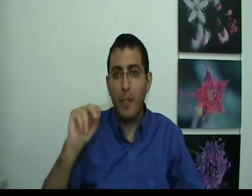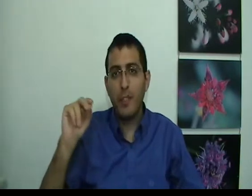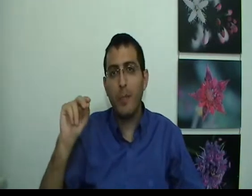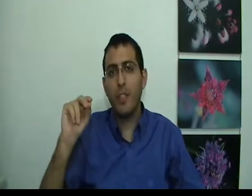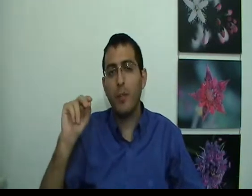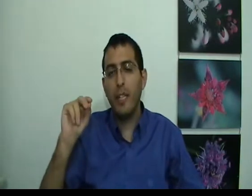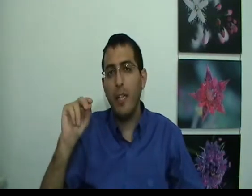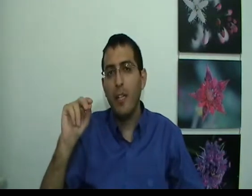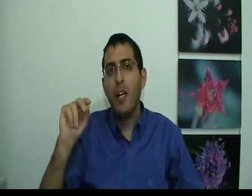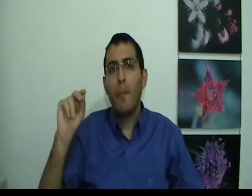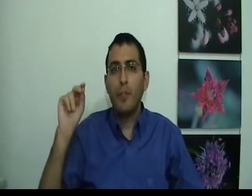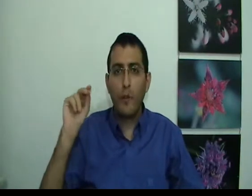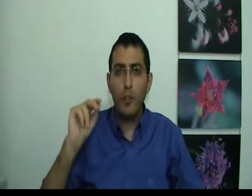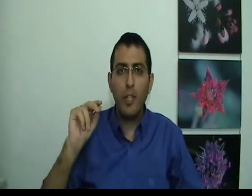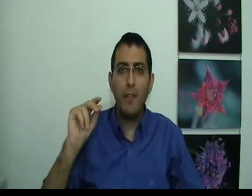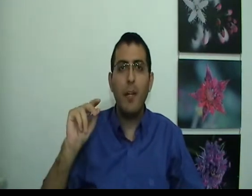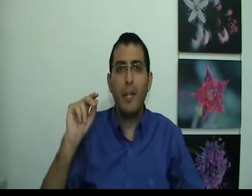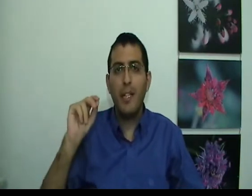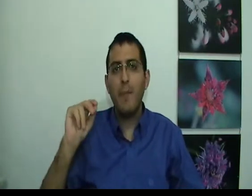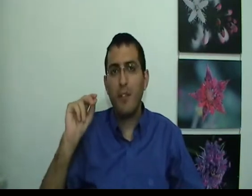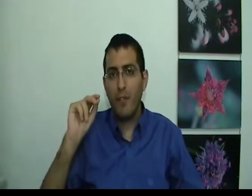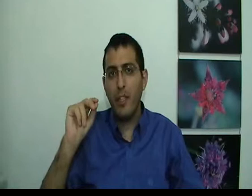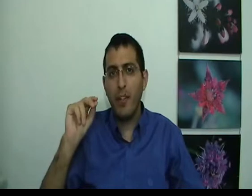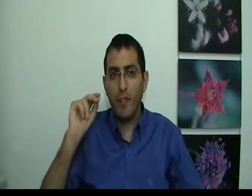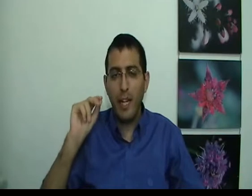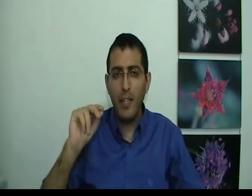עושה את מה שאני עושה בסופו של דבר בן אדם יבין הבנה